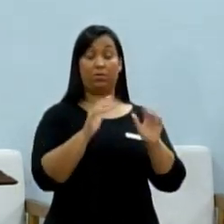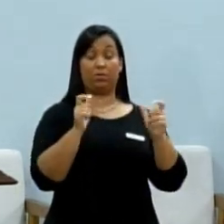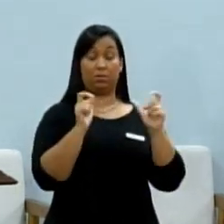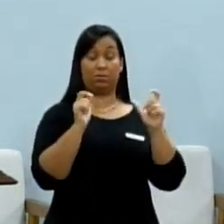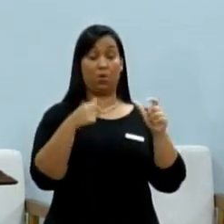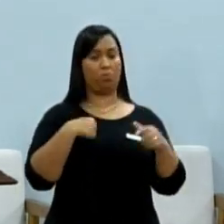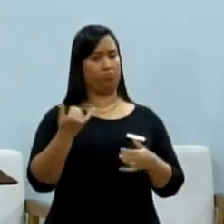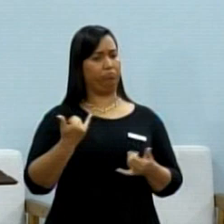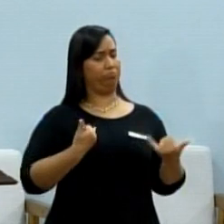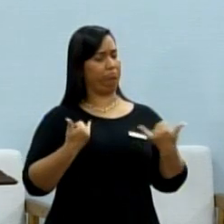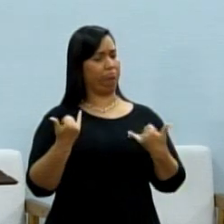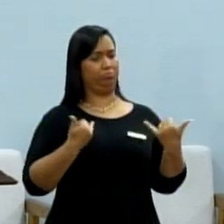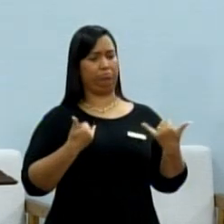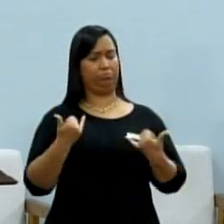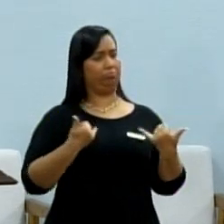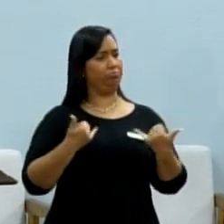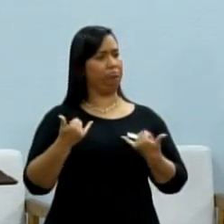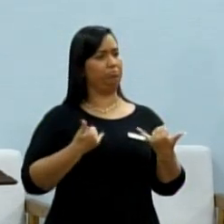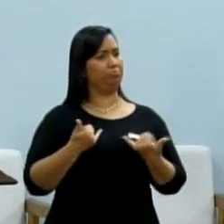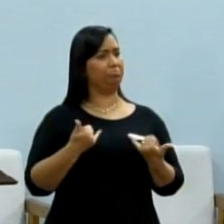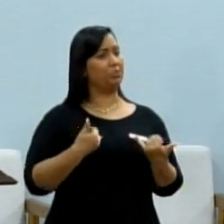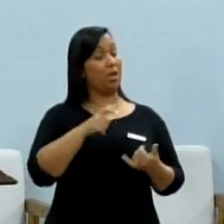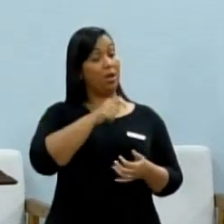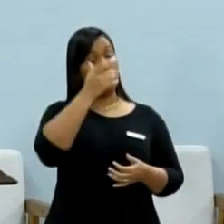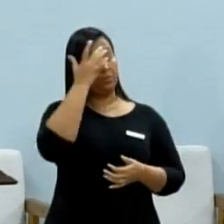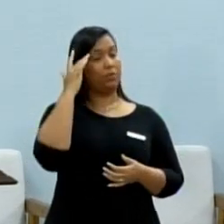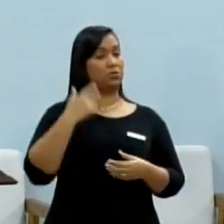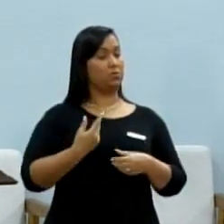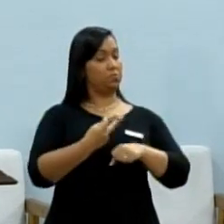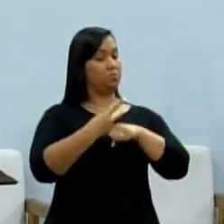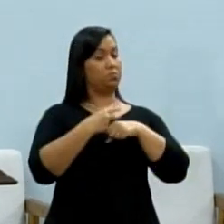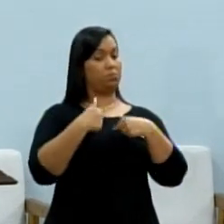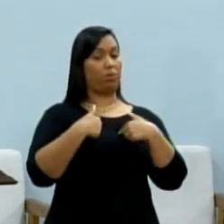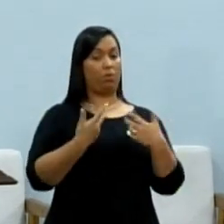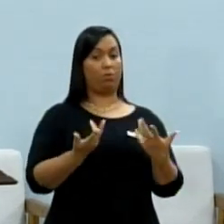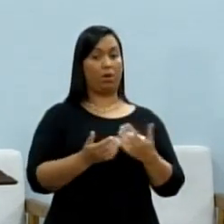fui informado por pessoas que me procuraram,